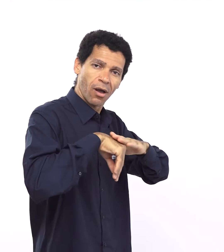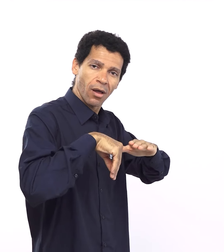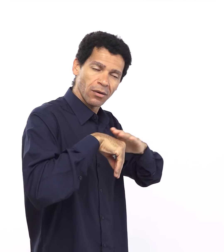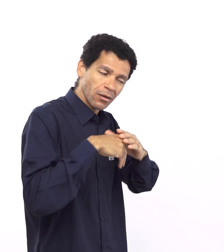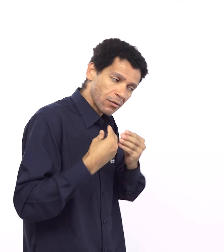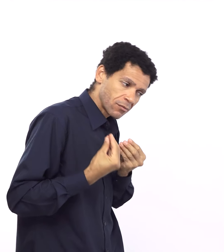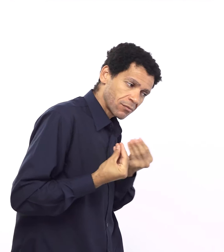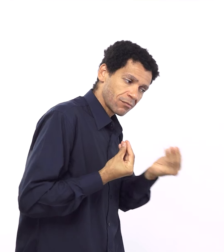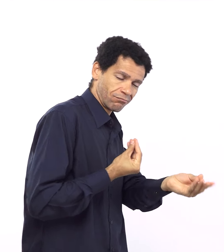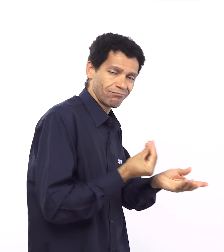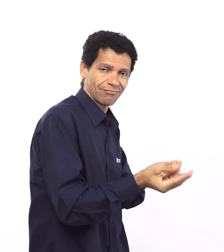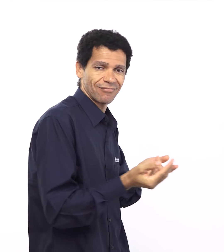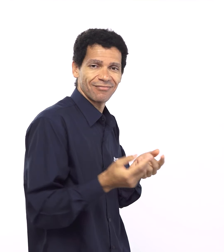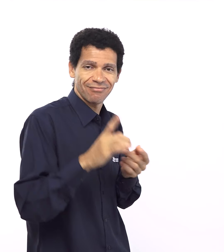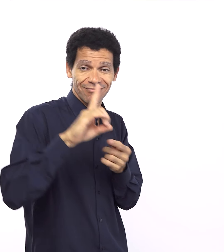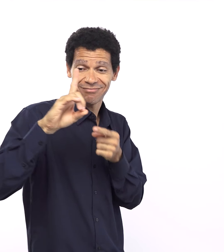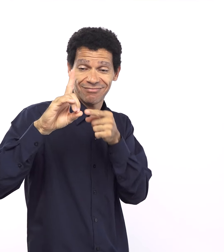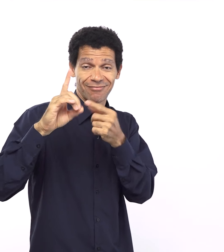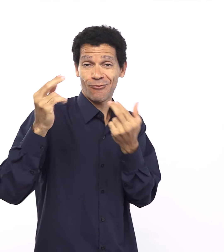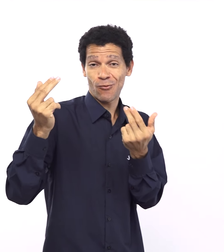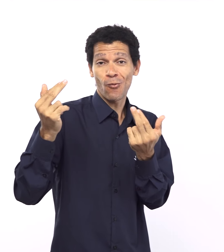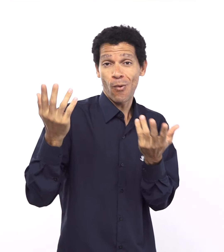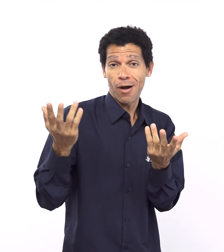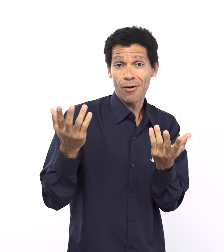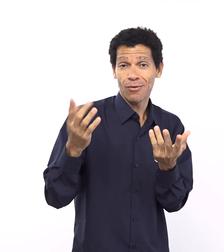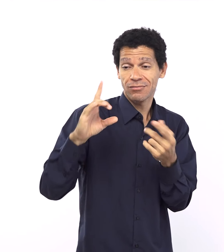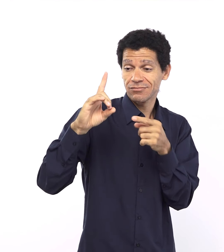maneira o amor é a maneira que de fato